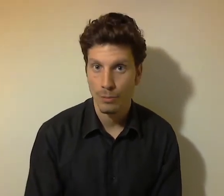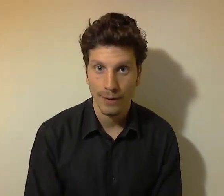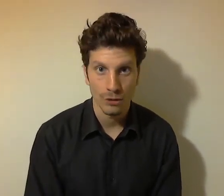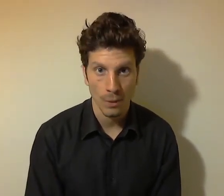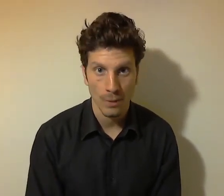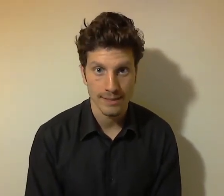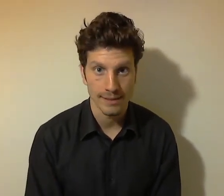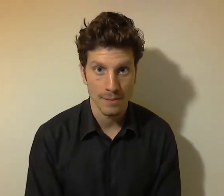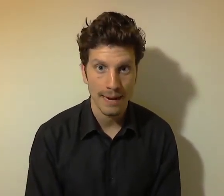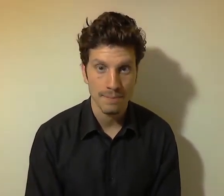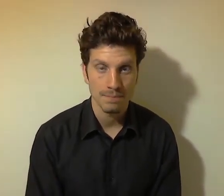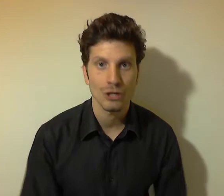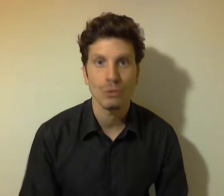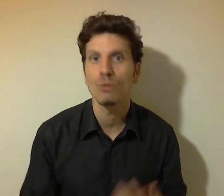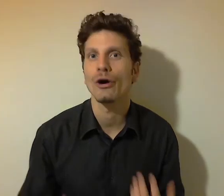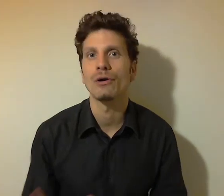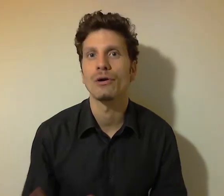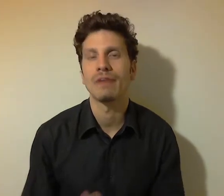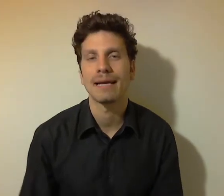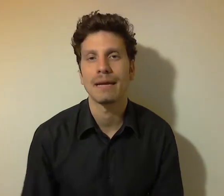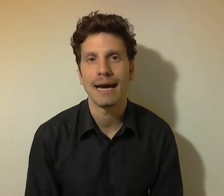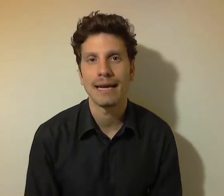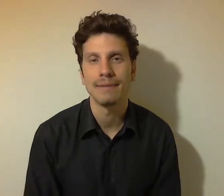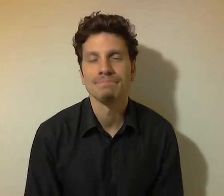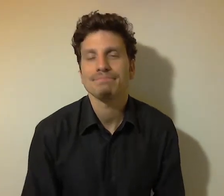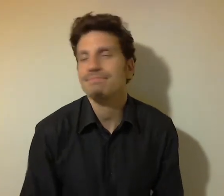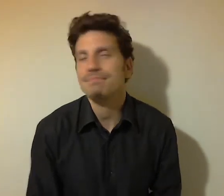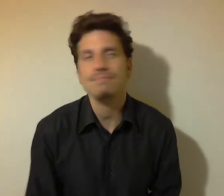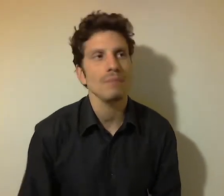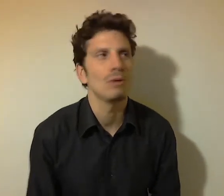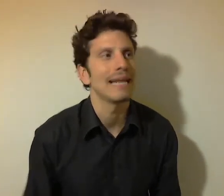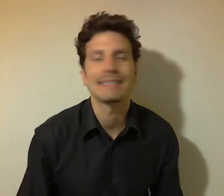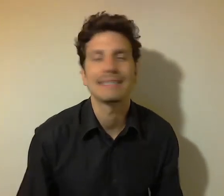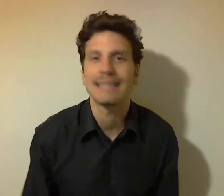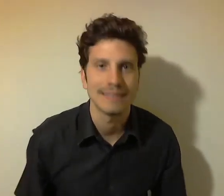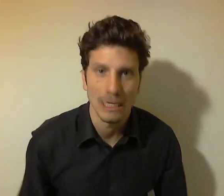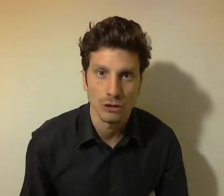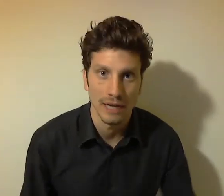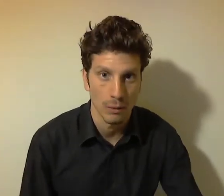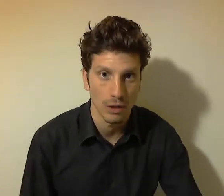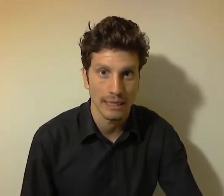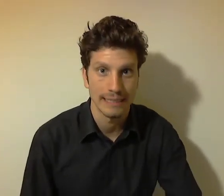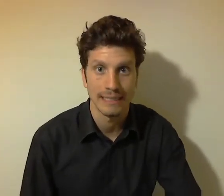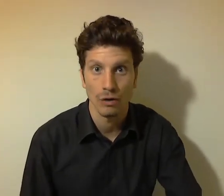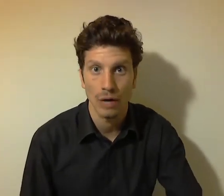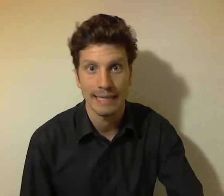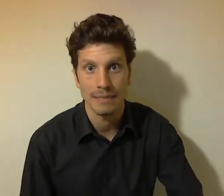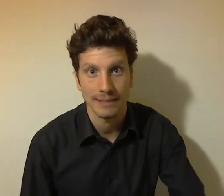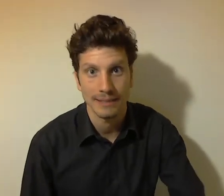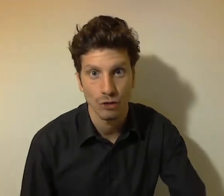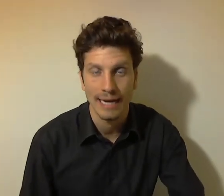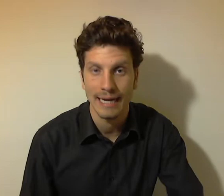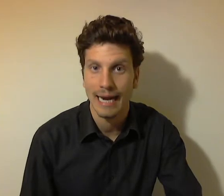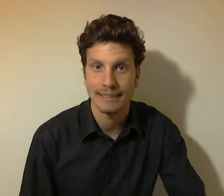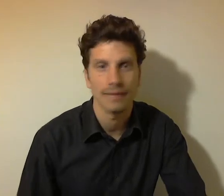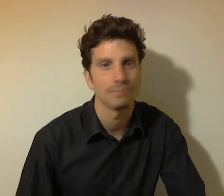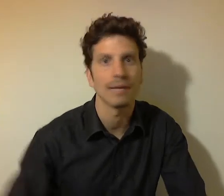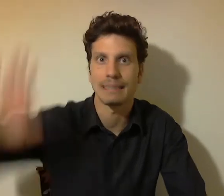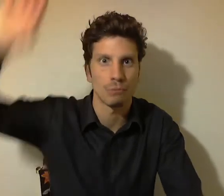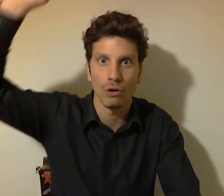proponendo in queste settimane. C'è qualcuno che non lo fa perché magari, come dire, si sente a disagio a fare qualcosa di singolare, di particolare in classe, ad esempio